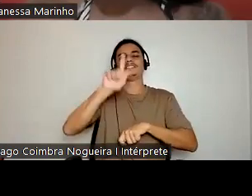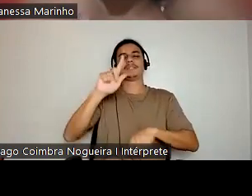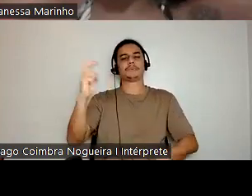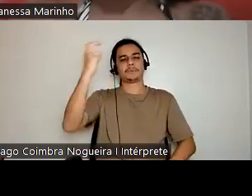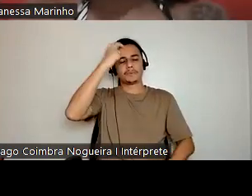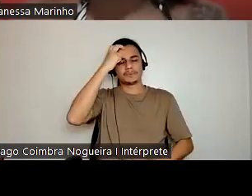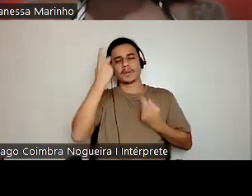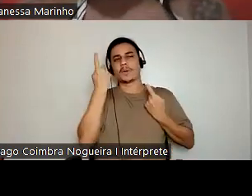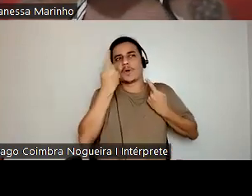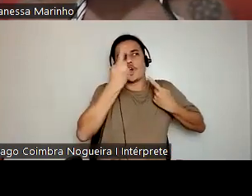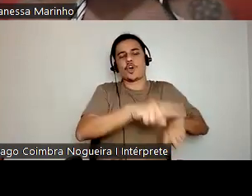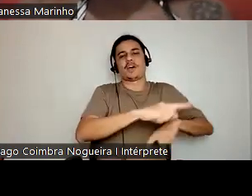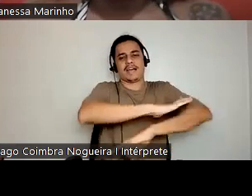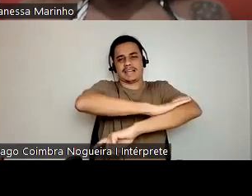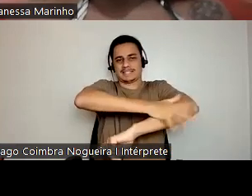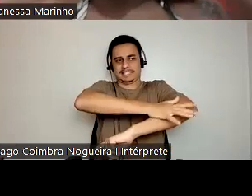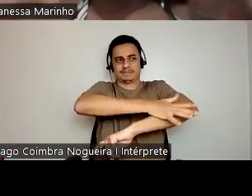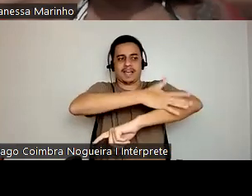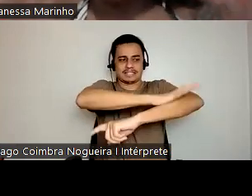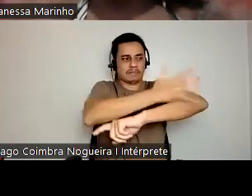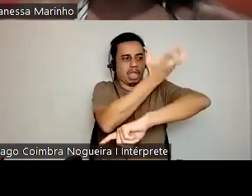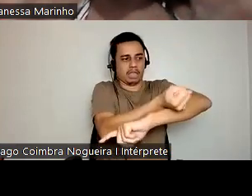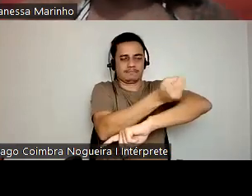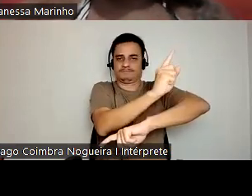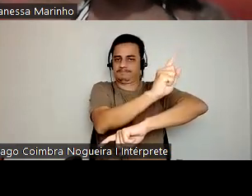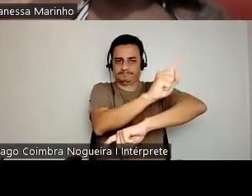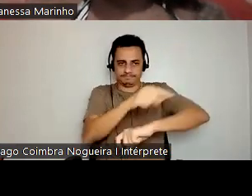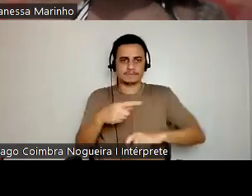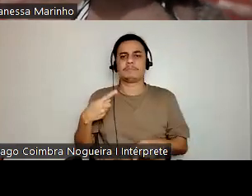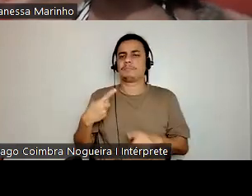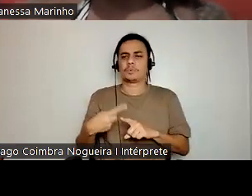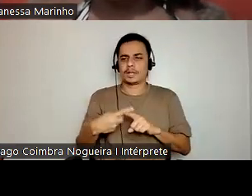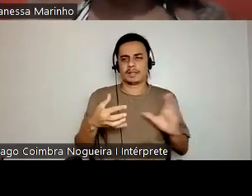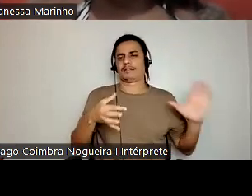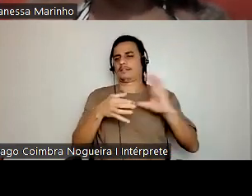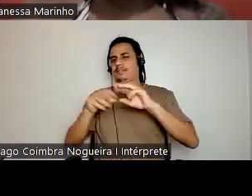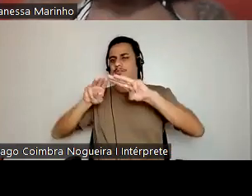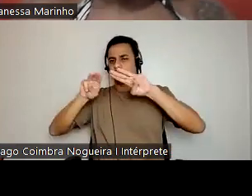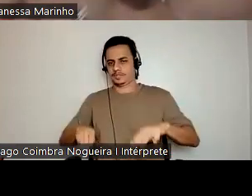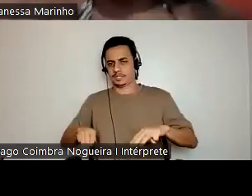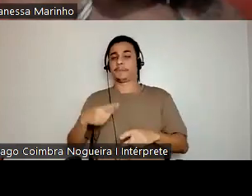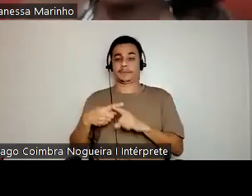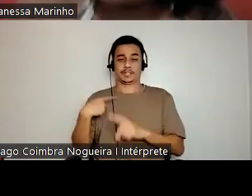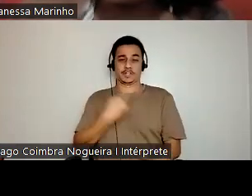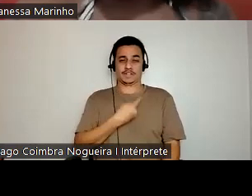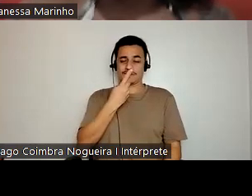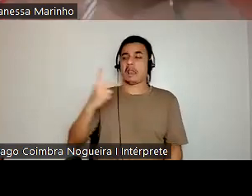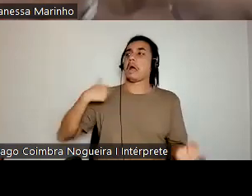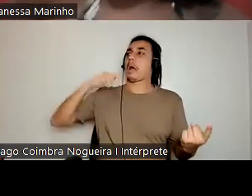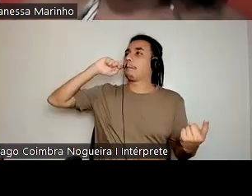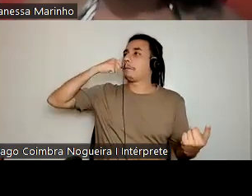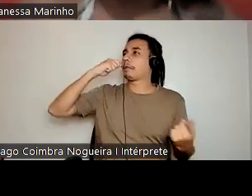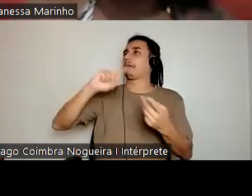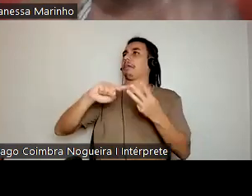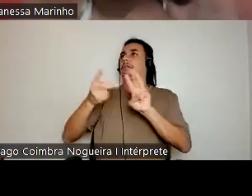cultural quando a gente fala de racialização em museus? Porque a gente fala da invisibilidade das pessoas pretas e das pessoas indígenas e